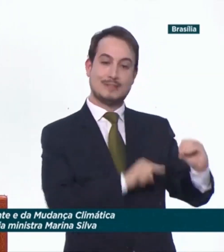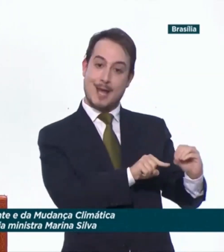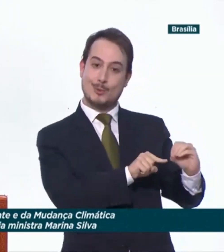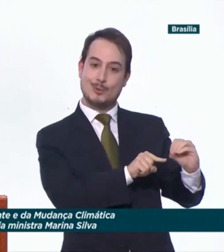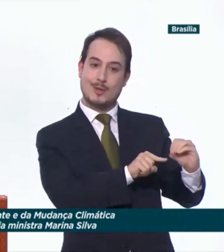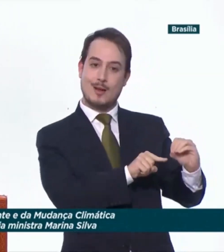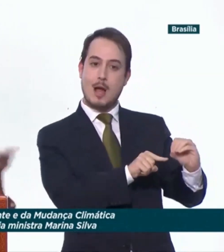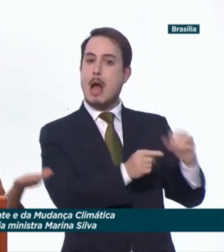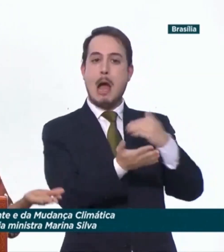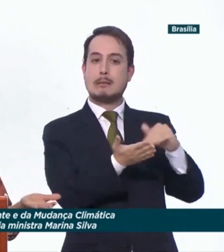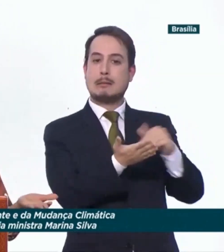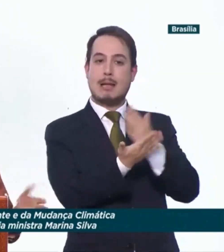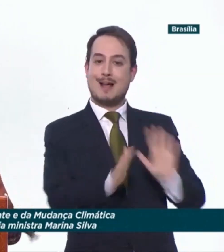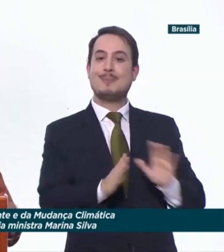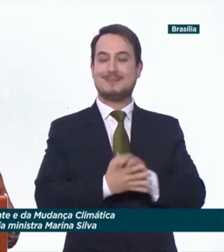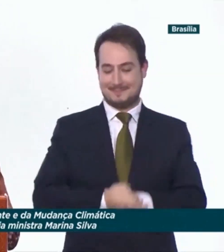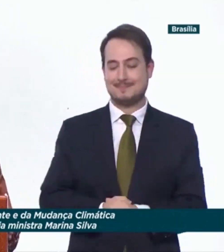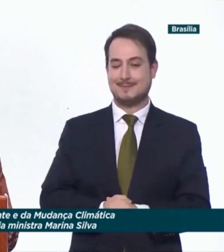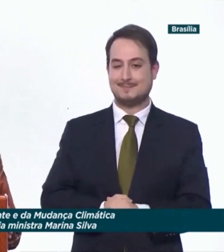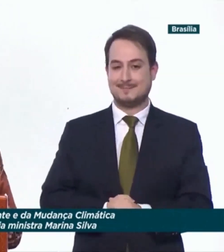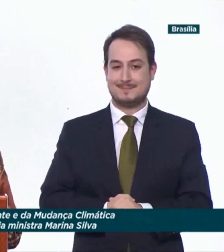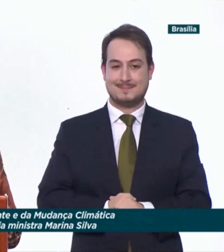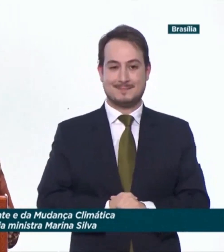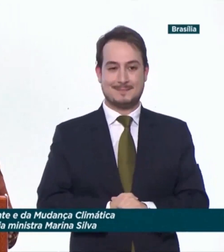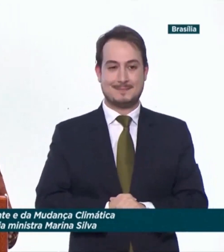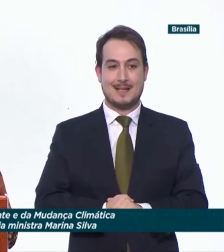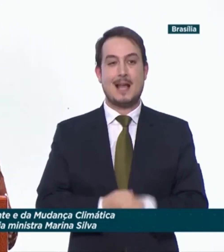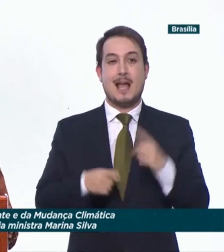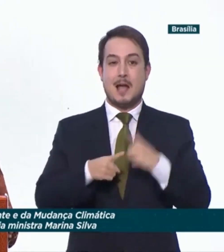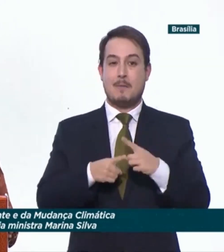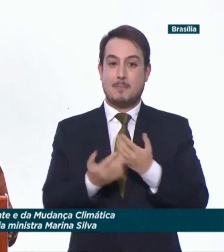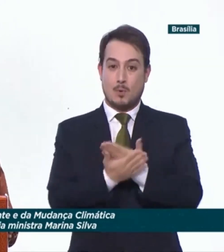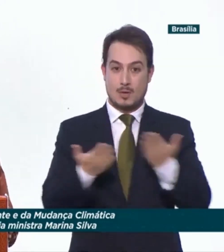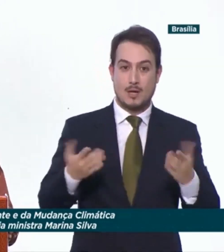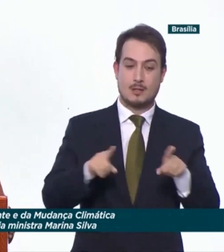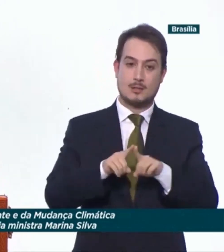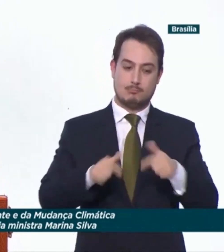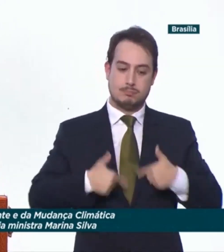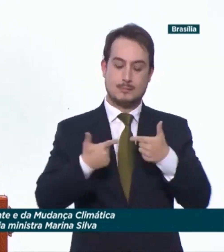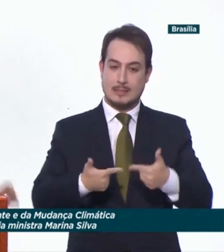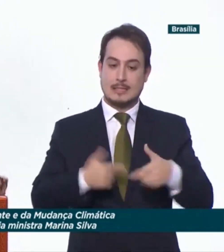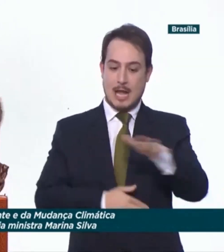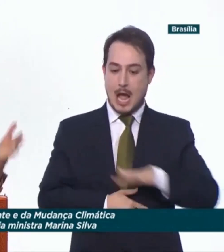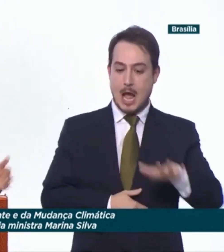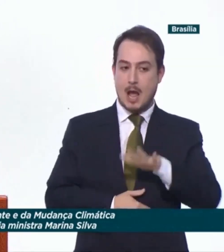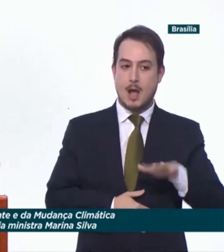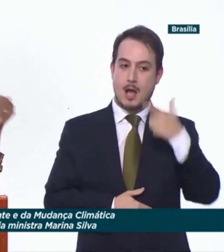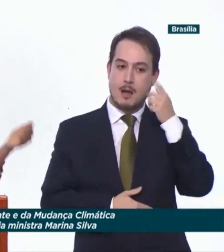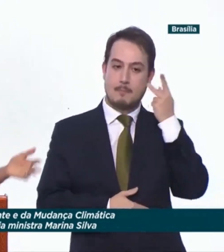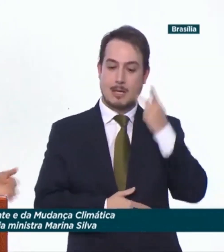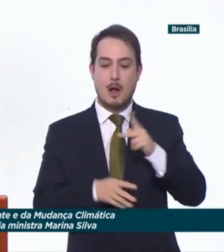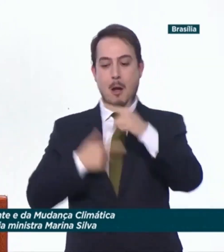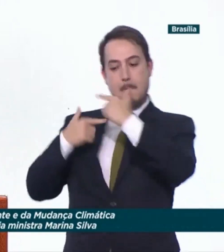desmatamento zero, não precisa mais ter a Secretaria. Quando for feita a destinação das áreas para